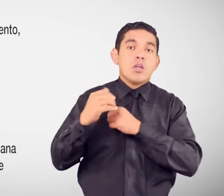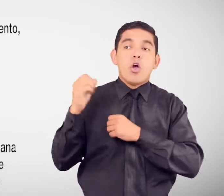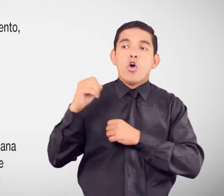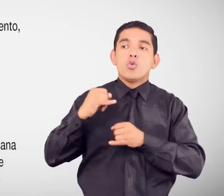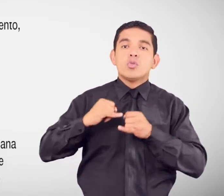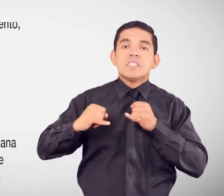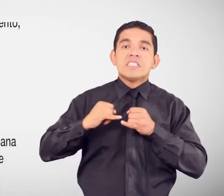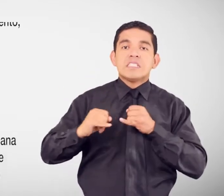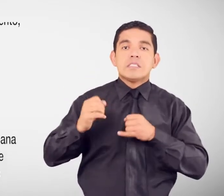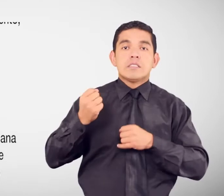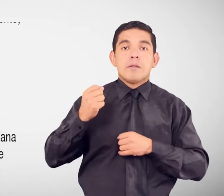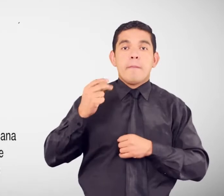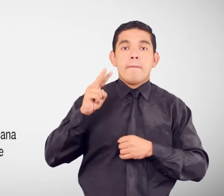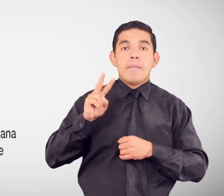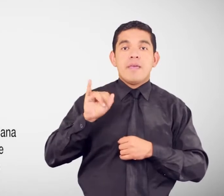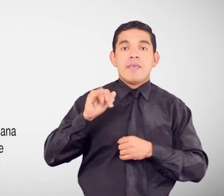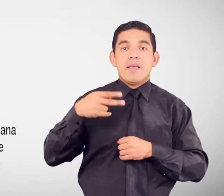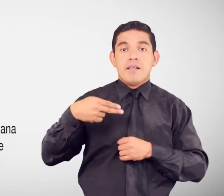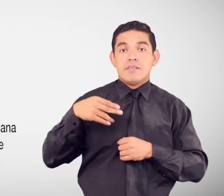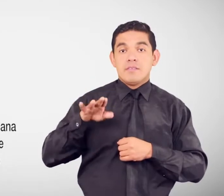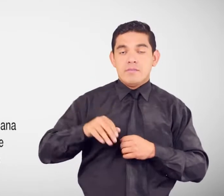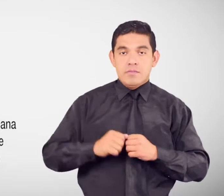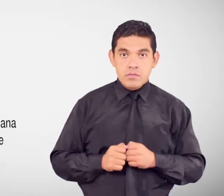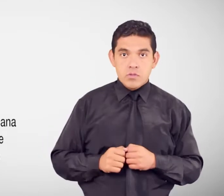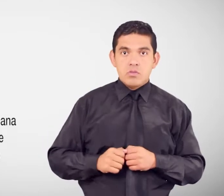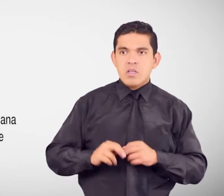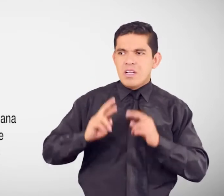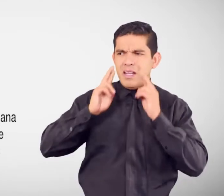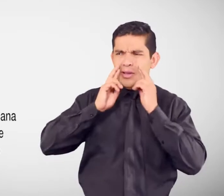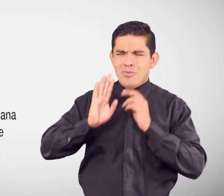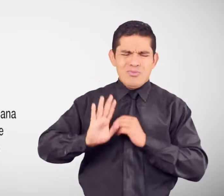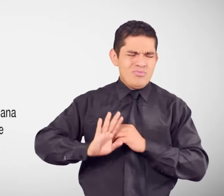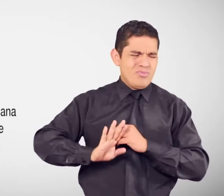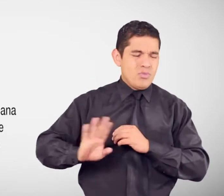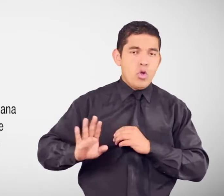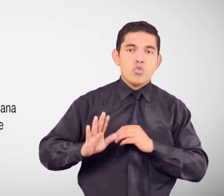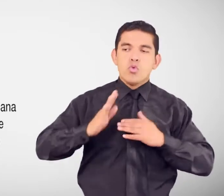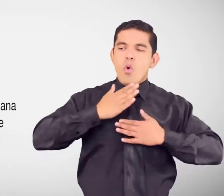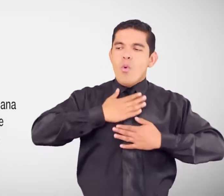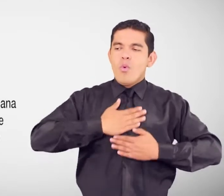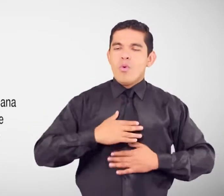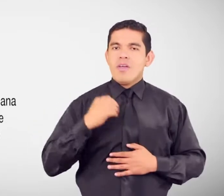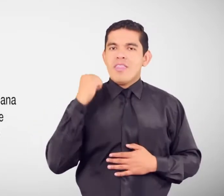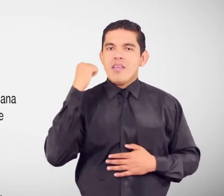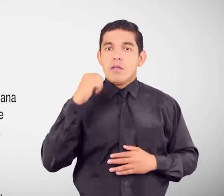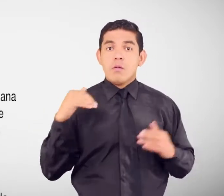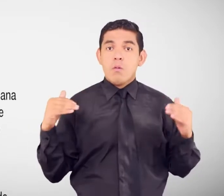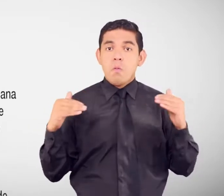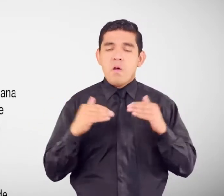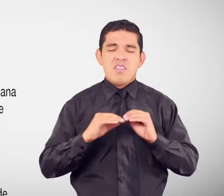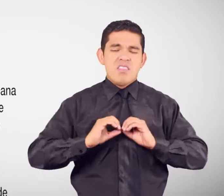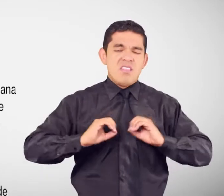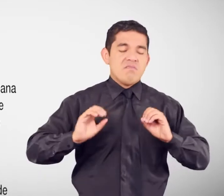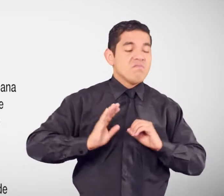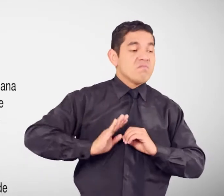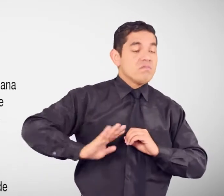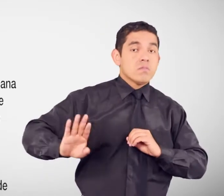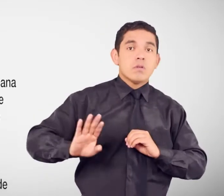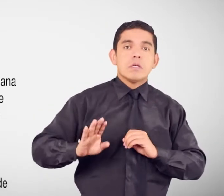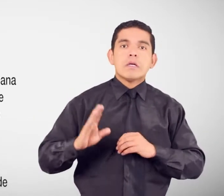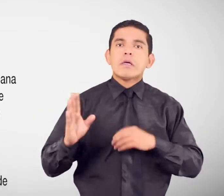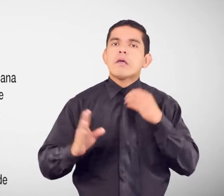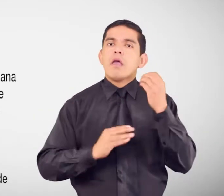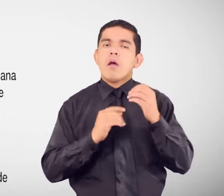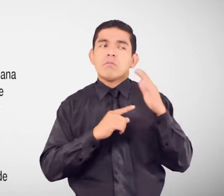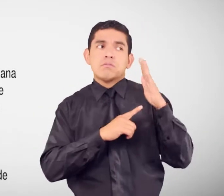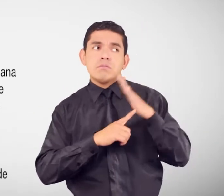reconocimiento Goce O ejercicio De derechos En condiciones de igualdad ¿Qué debes hacer? Acude a realizar Tu denuncia